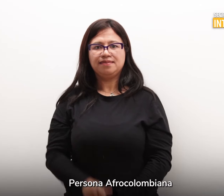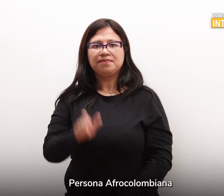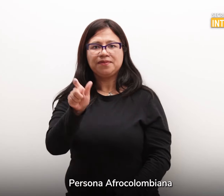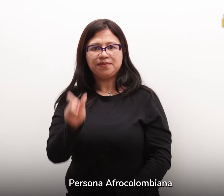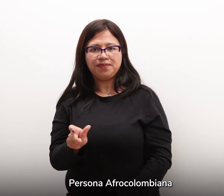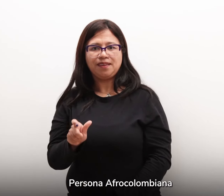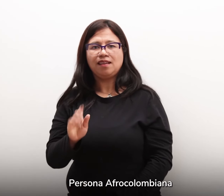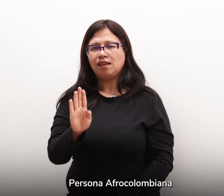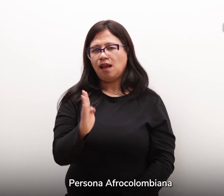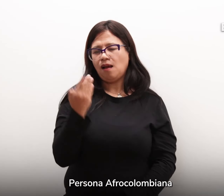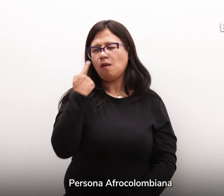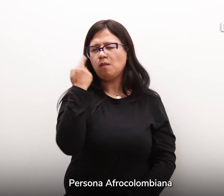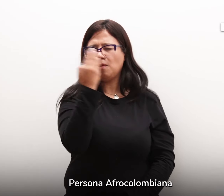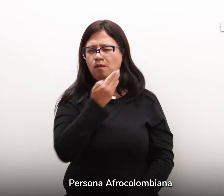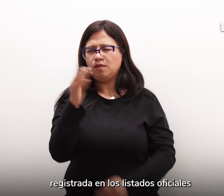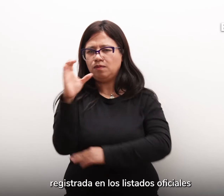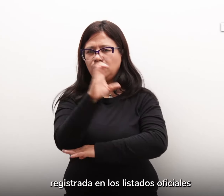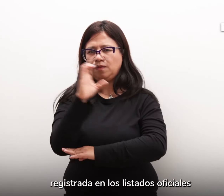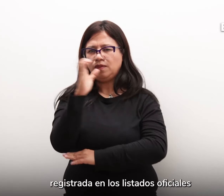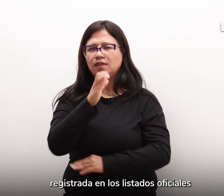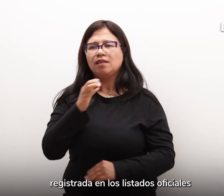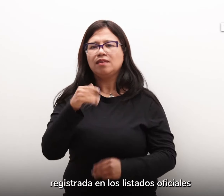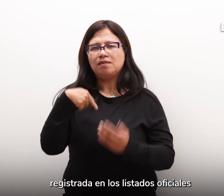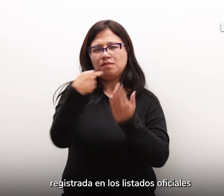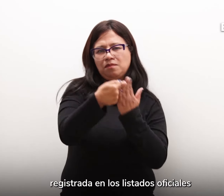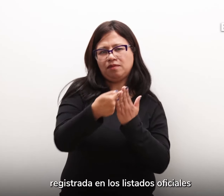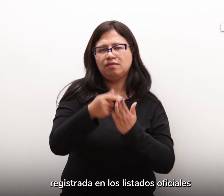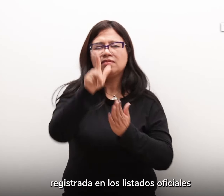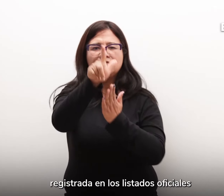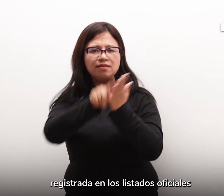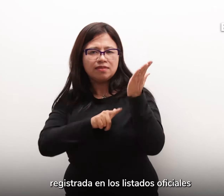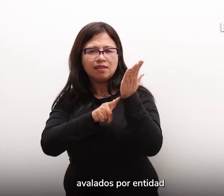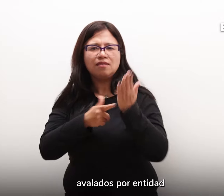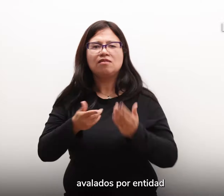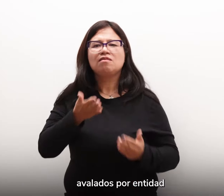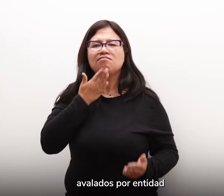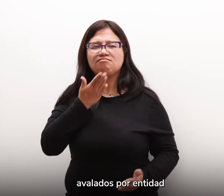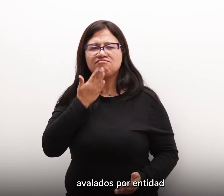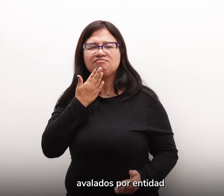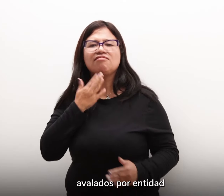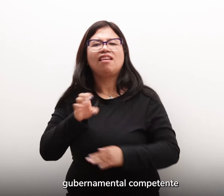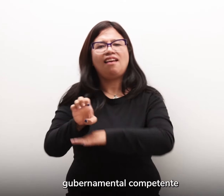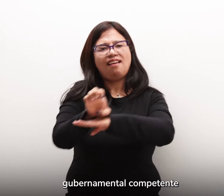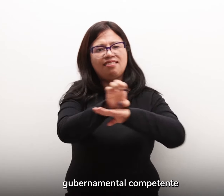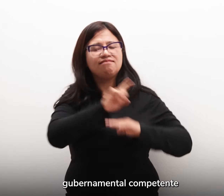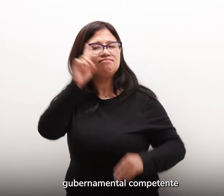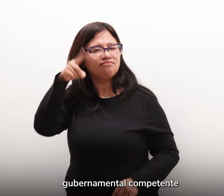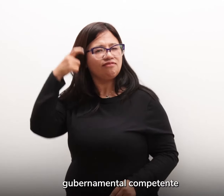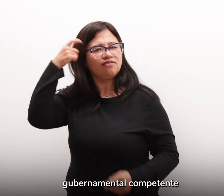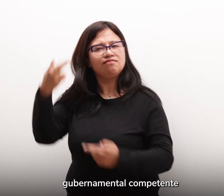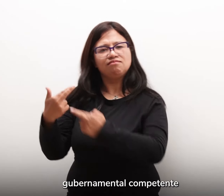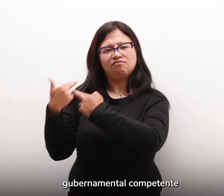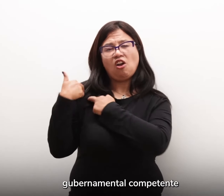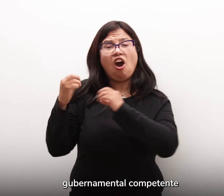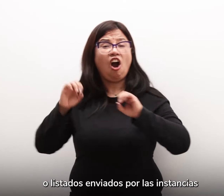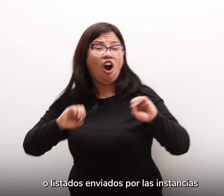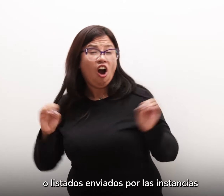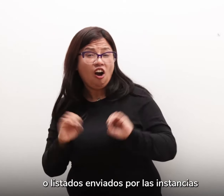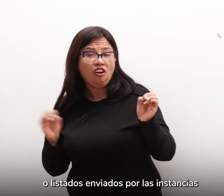Persona afrocolombiana, registrada en los listados oficiales, avalados por entidad gubernamental competente o listados